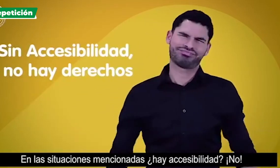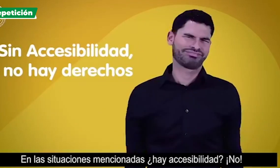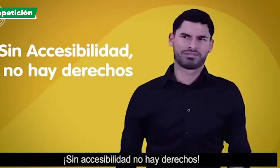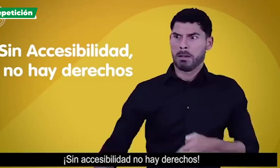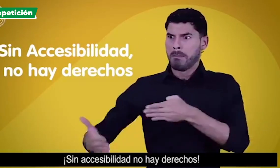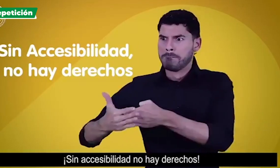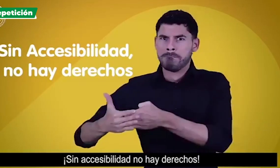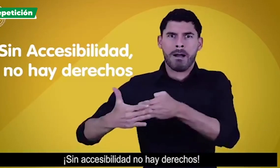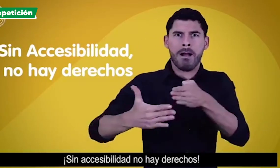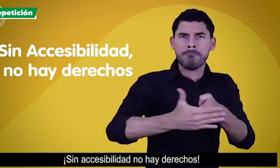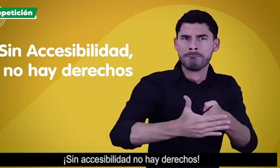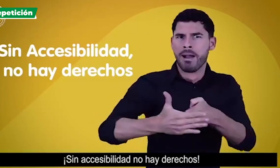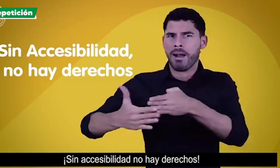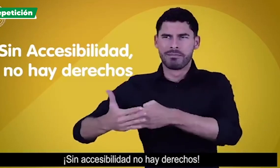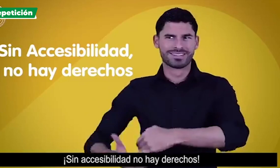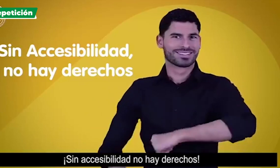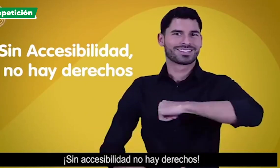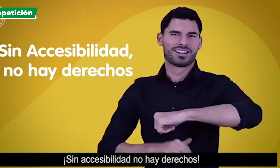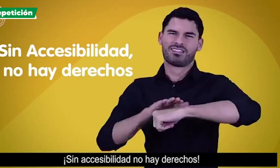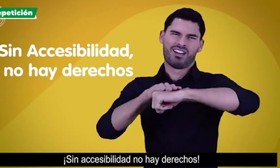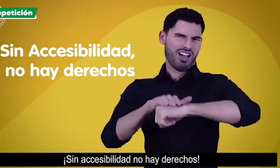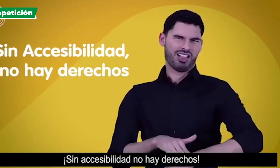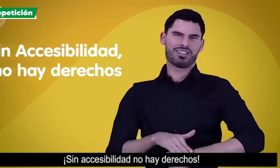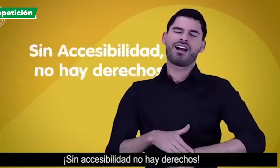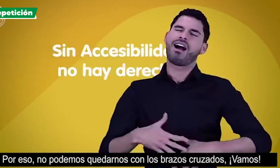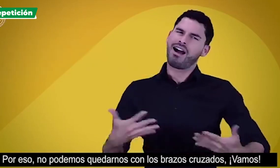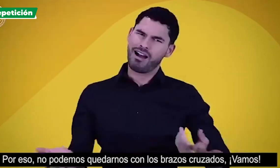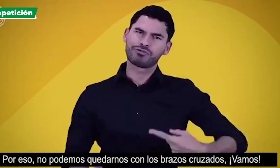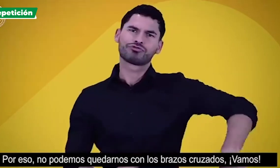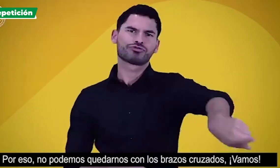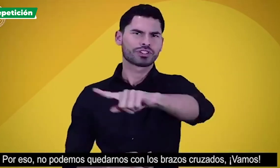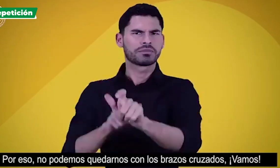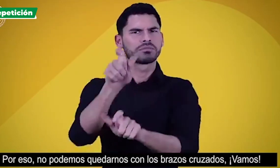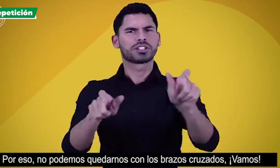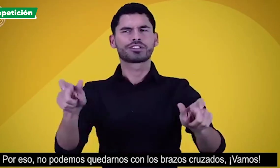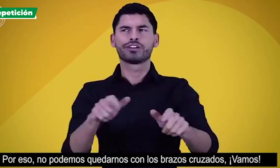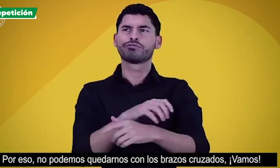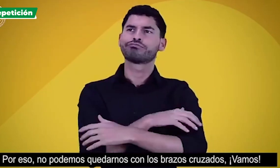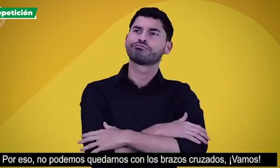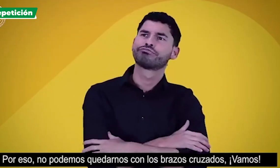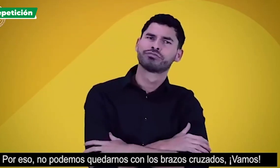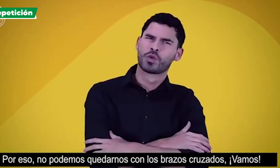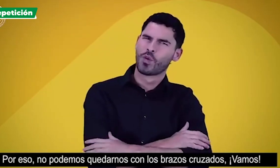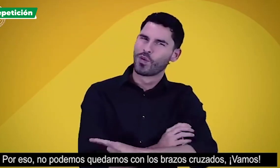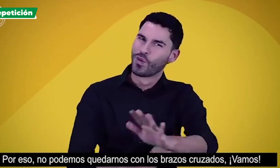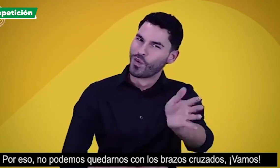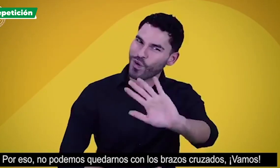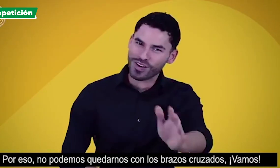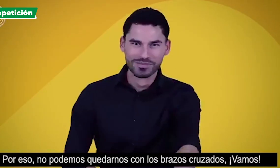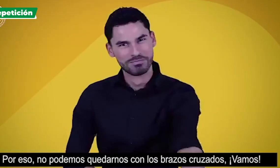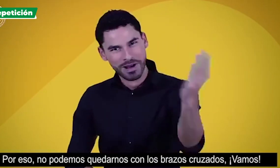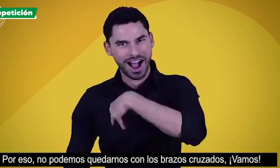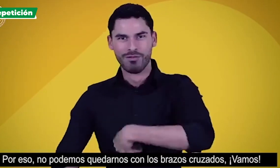accesibilidad no sin accesibilidad no hay derechos por eso no podemos quedarnos con los brazos cruzados vamos